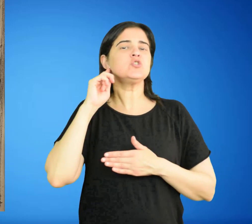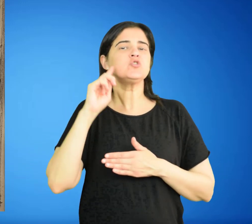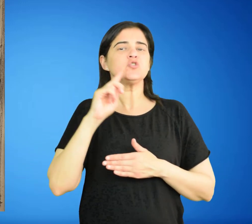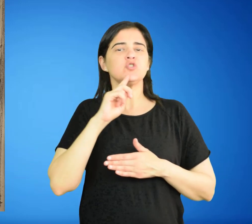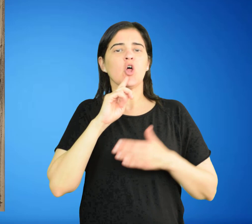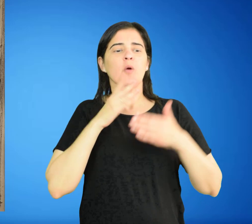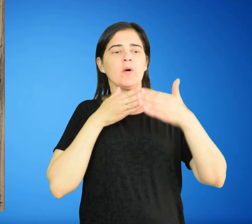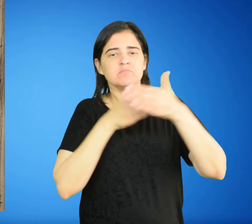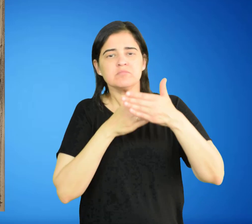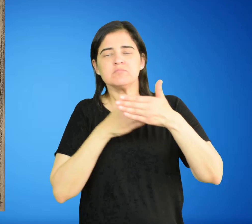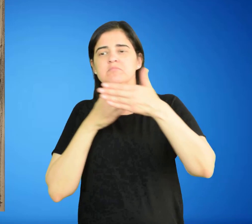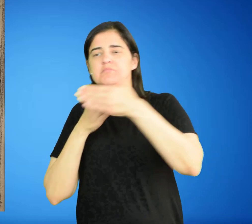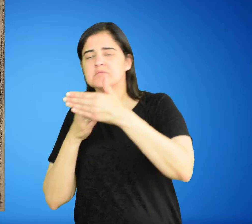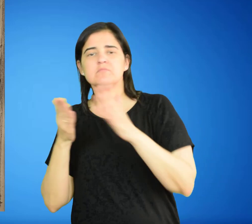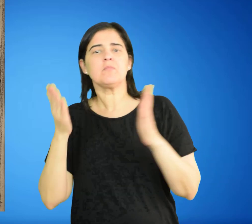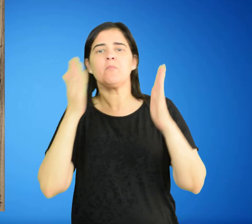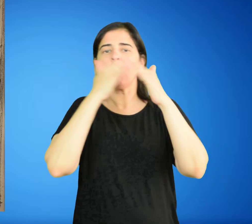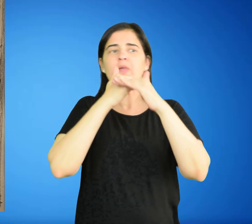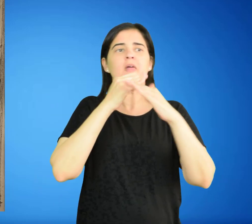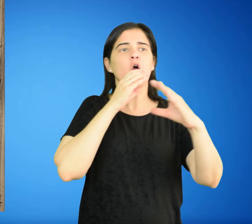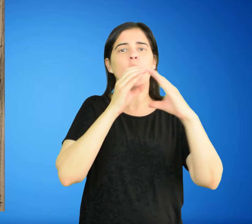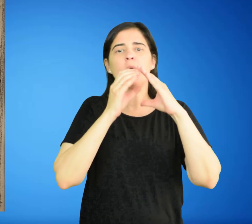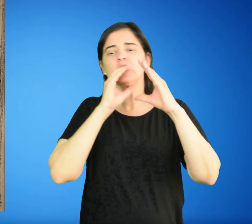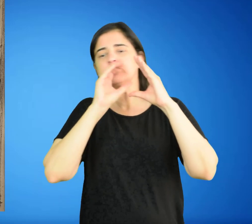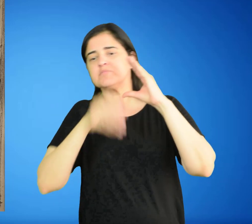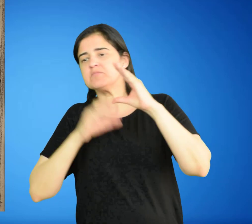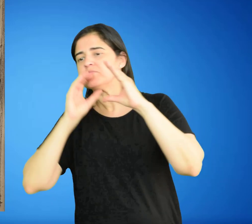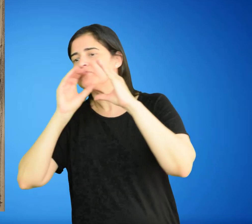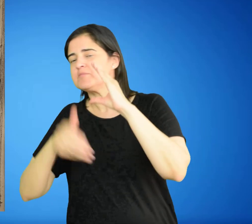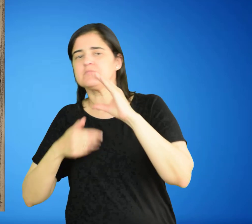sordera ve tan limitada las posibilidades de comunicación social.